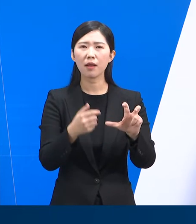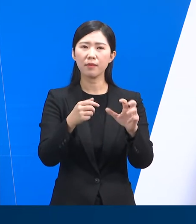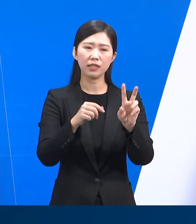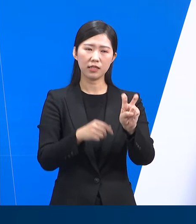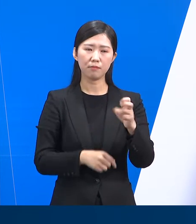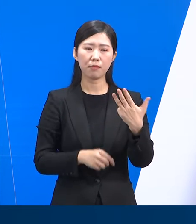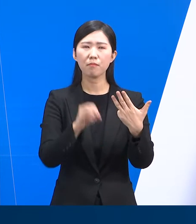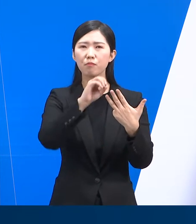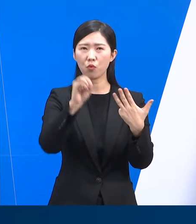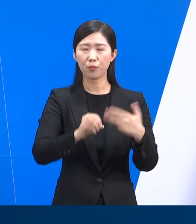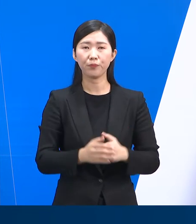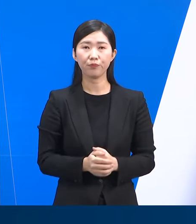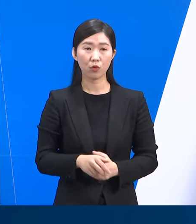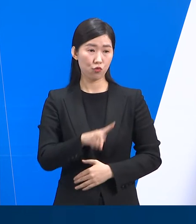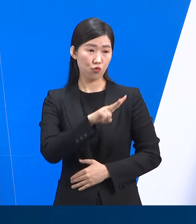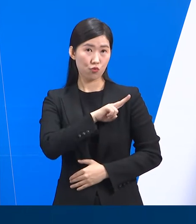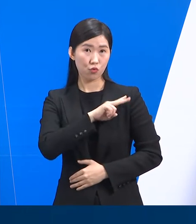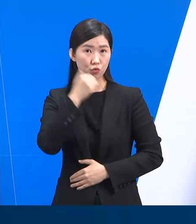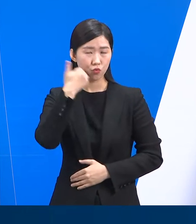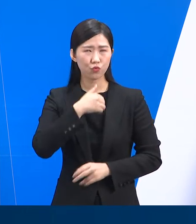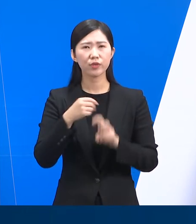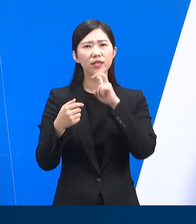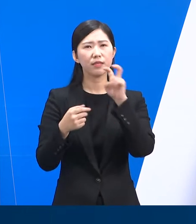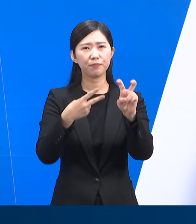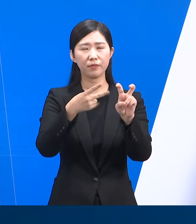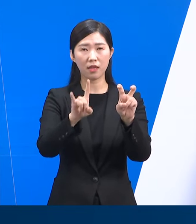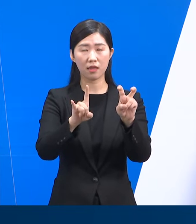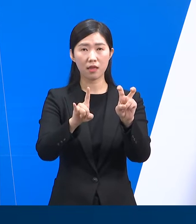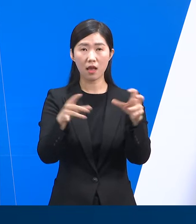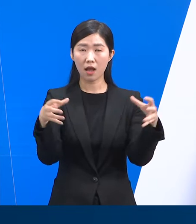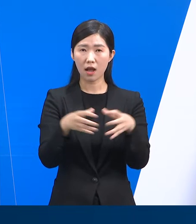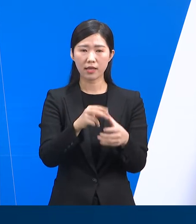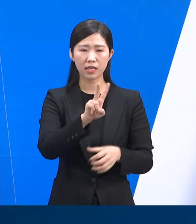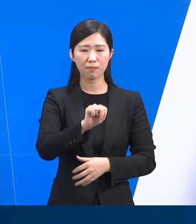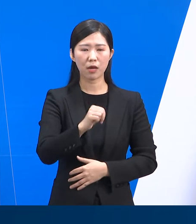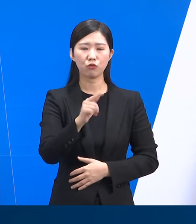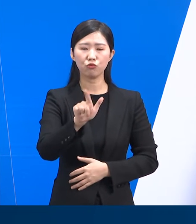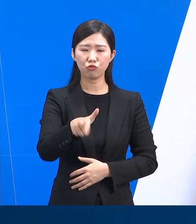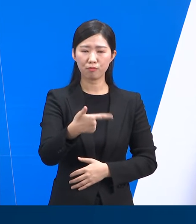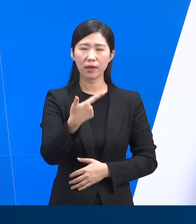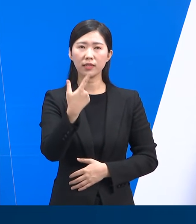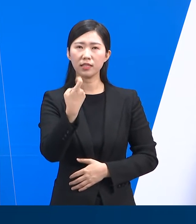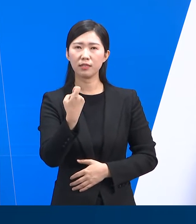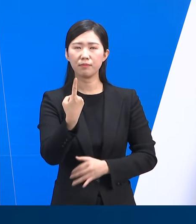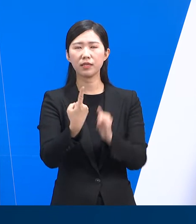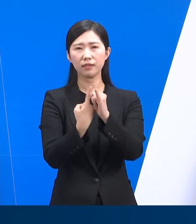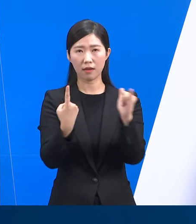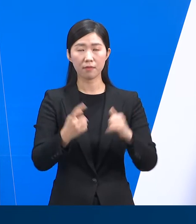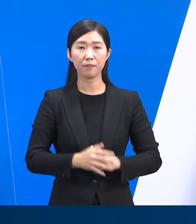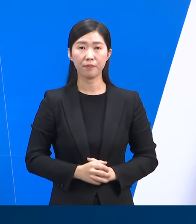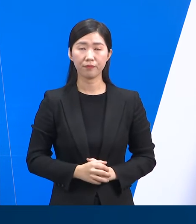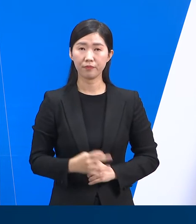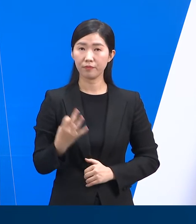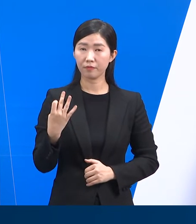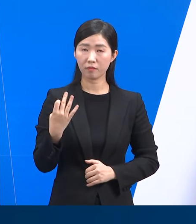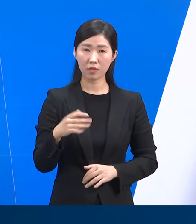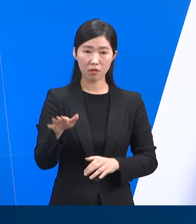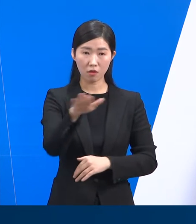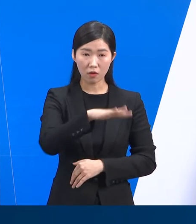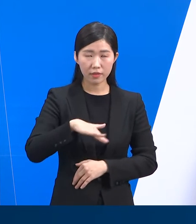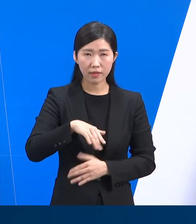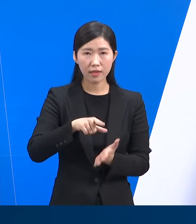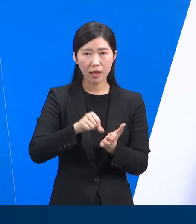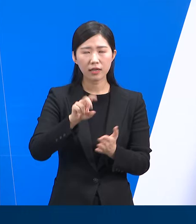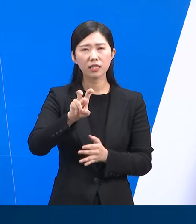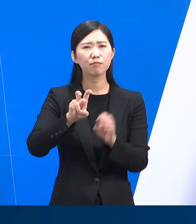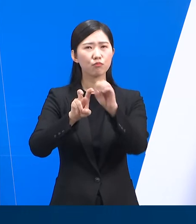다음으로 많은 확진자가 발생한 연령대는 20대로 총 2만 6,111명의 확진자가 발생하였으며 전체 확진자의 20